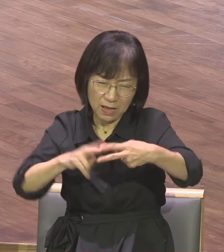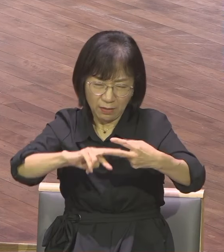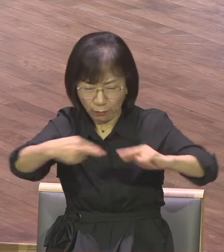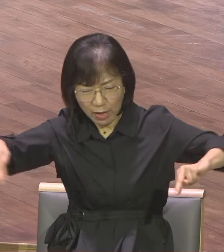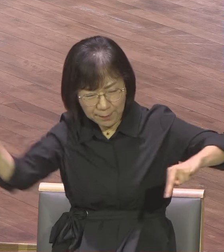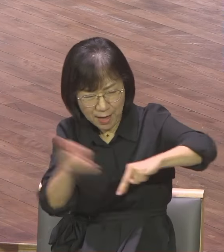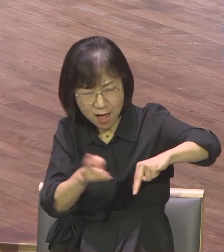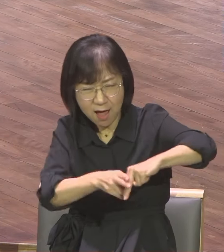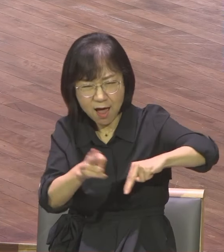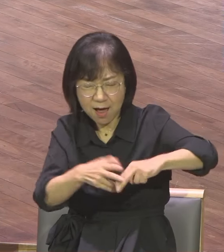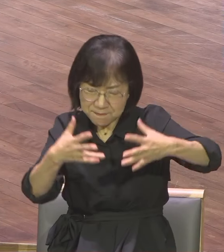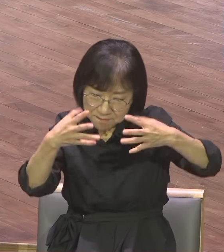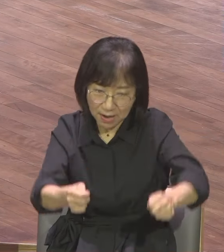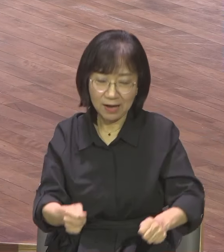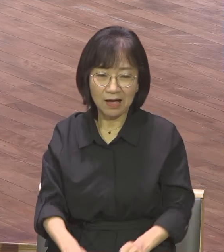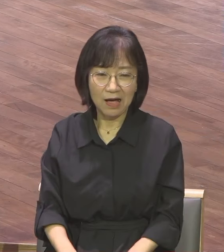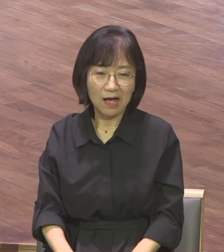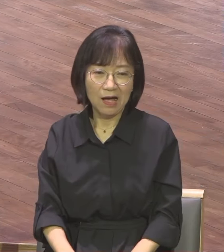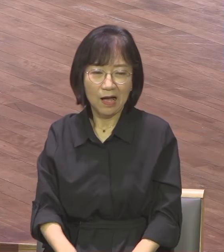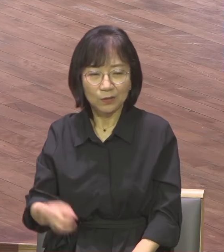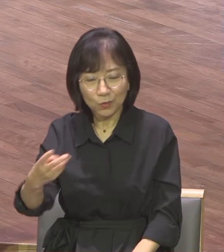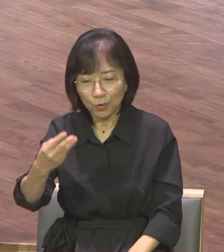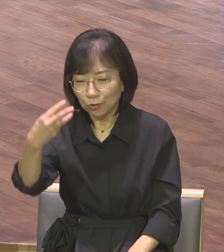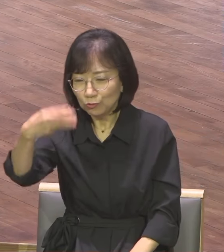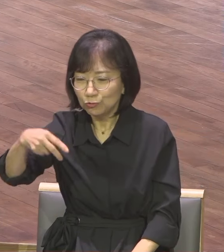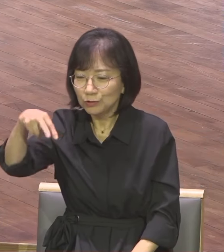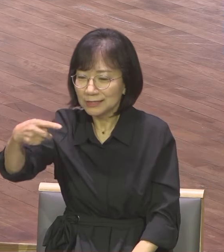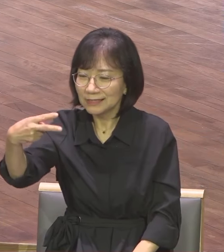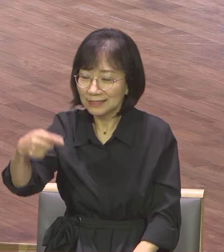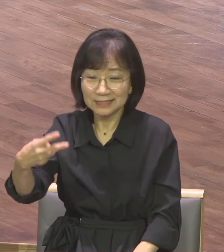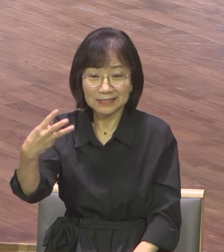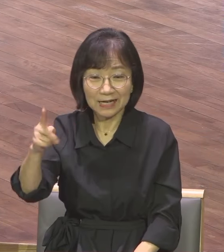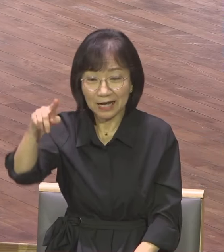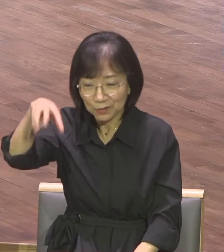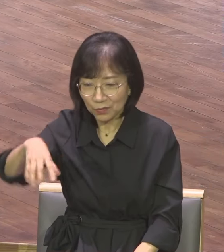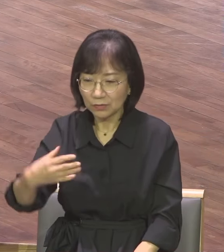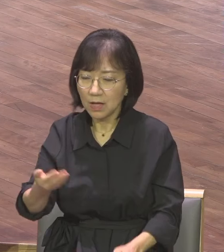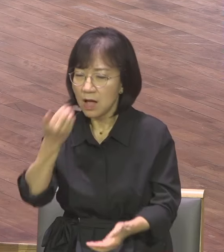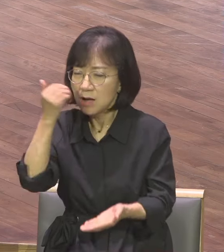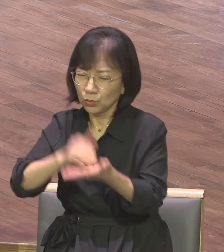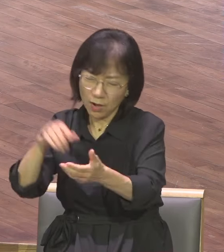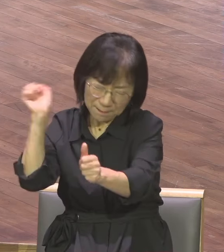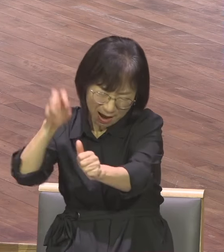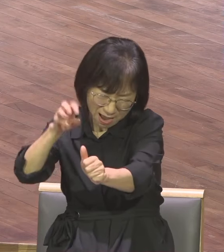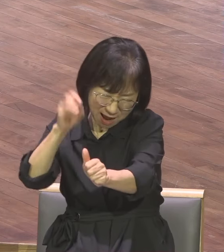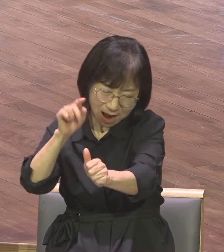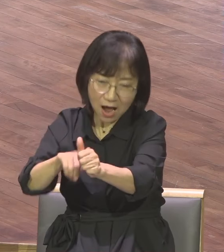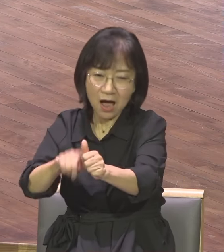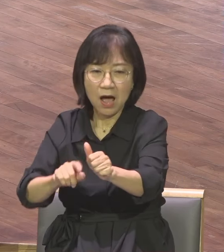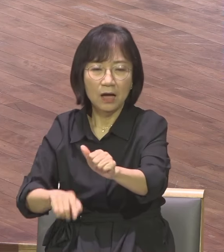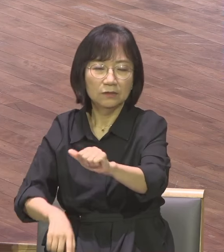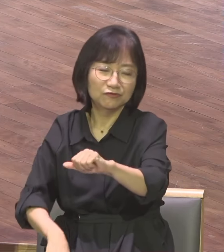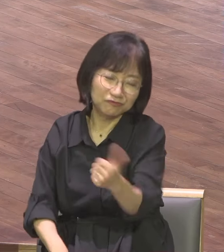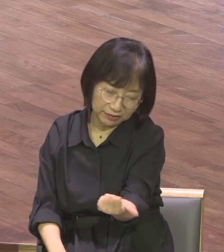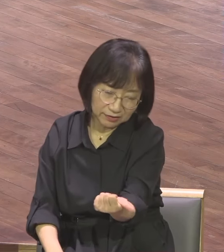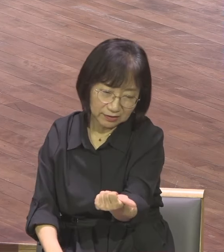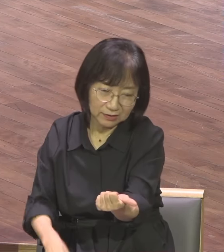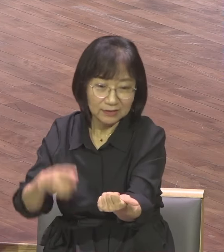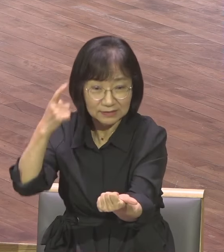루스라 지역에서는 돌을 맞아서 성 밖에 내버려졌다고 극단적 유대주의자들이 와서 돌로 쳐죽인